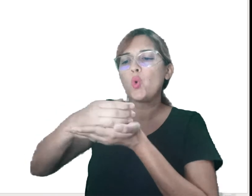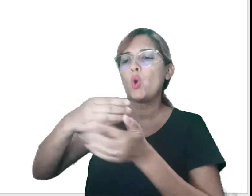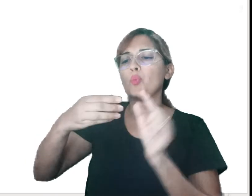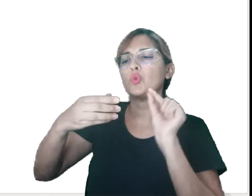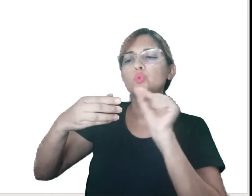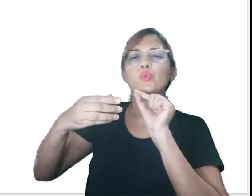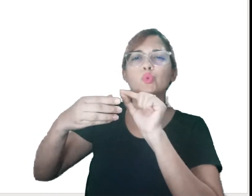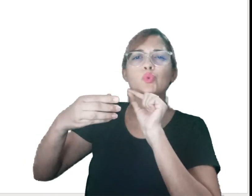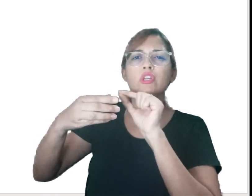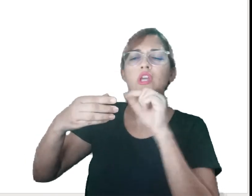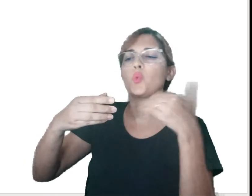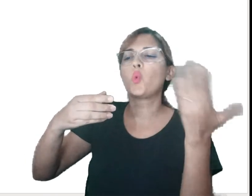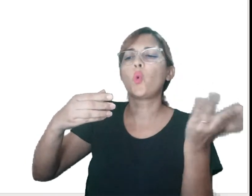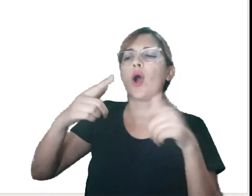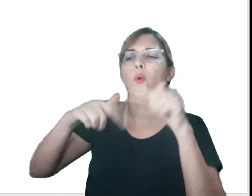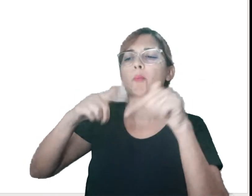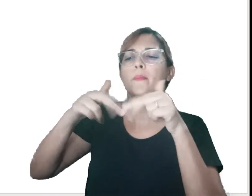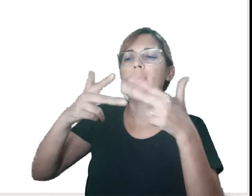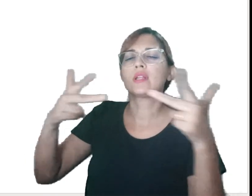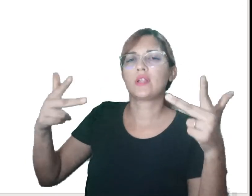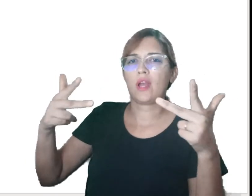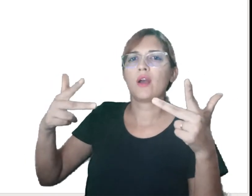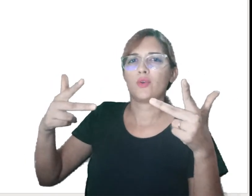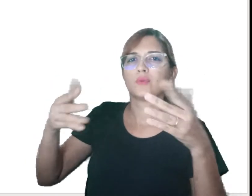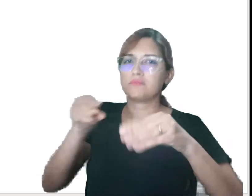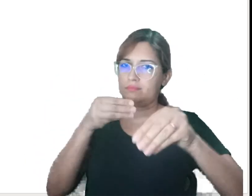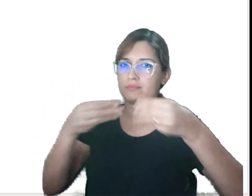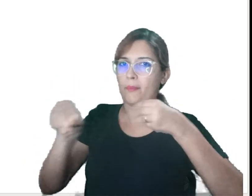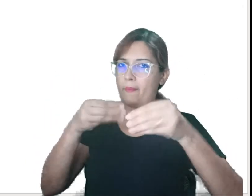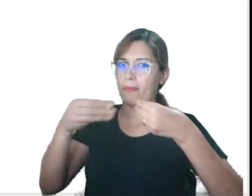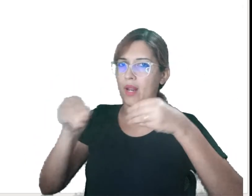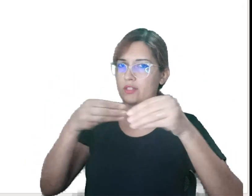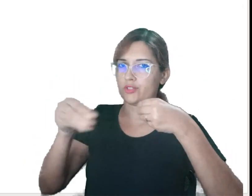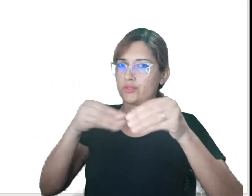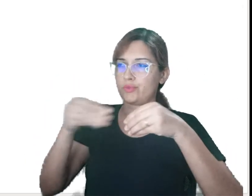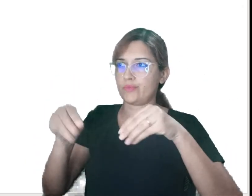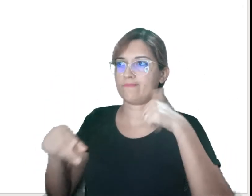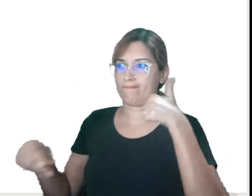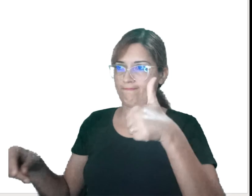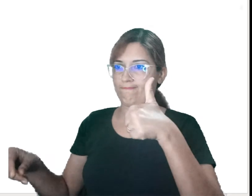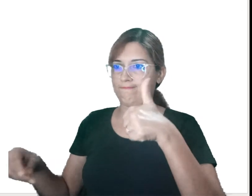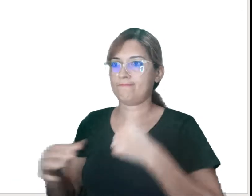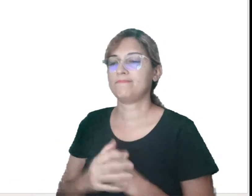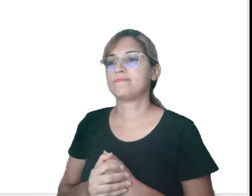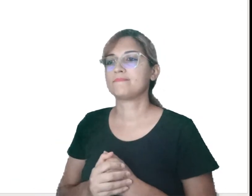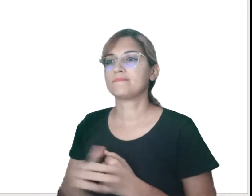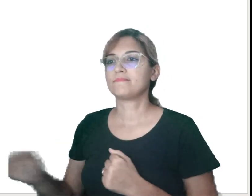Então, o copo é feito de qual material? De plástico. Ok? Ok. Ok. Ok.